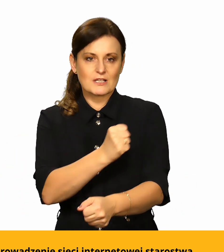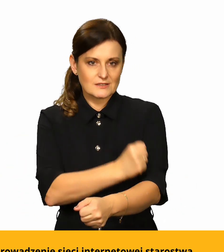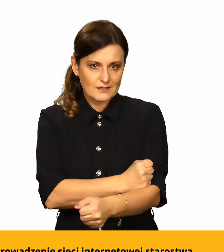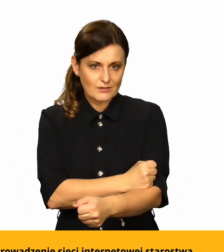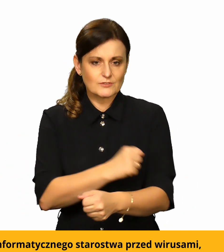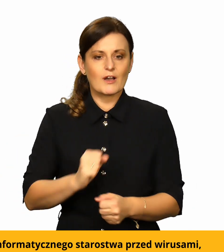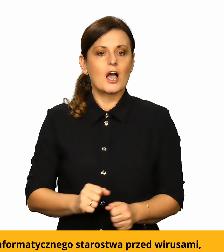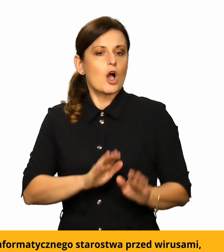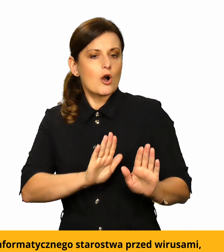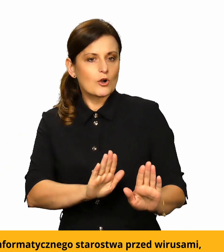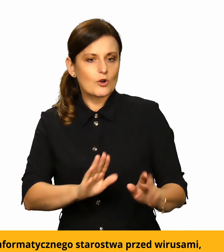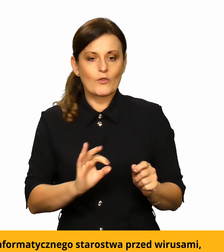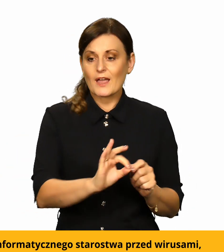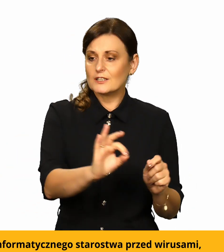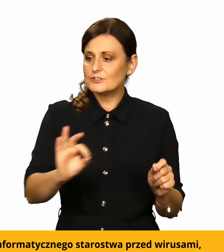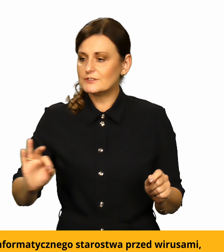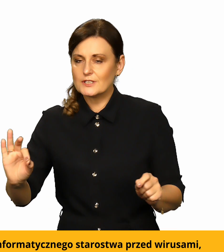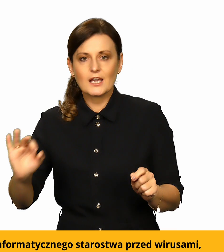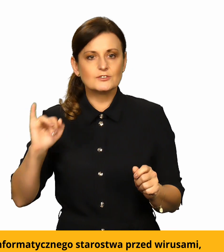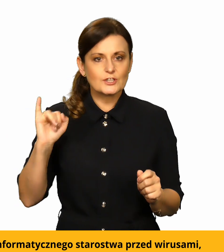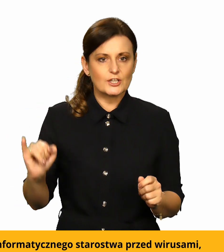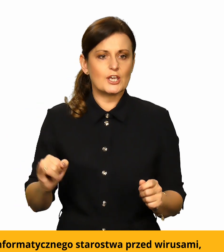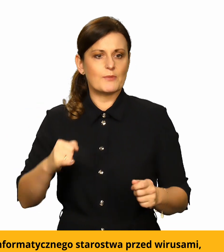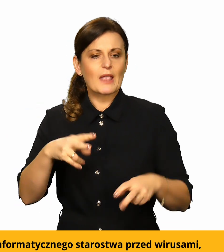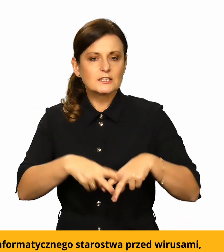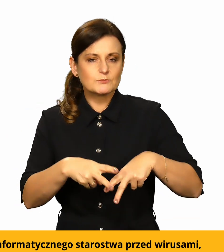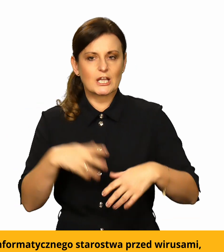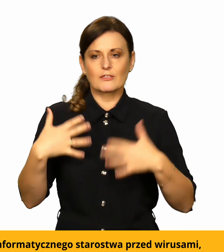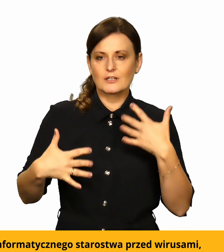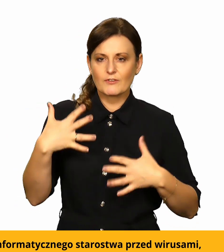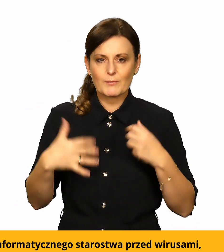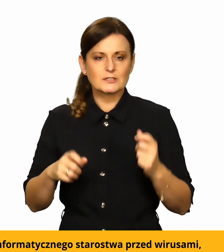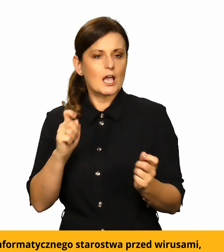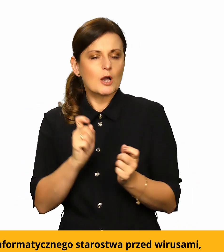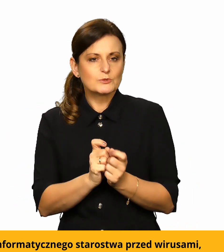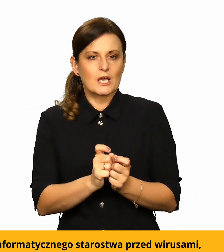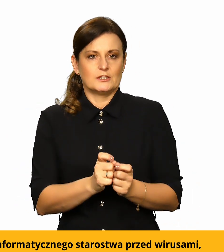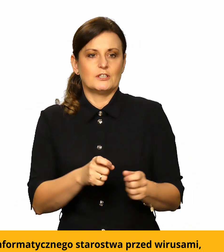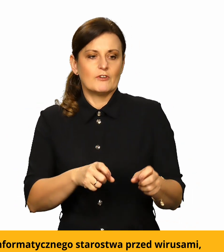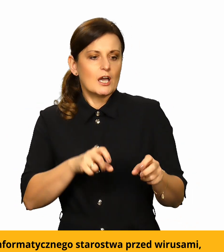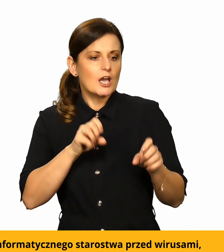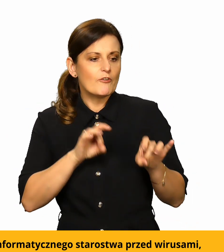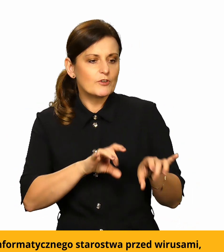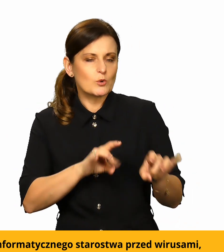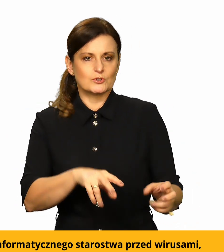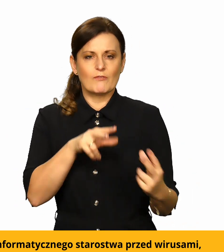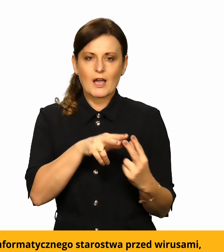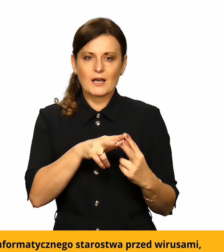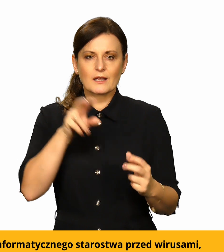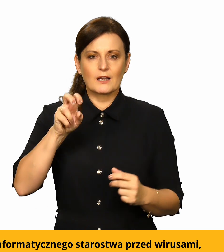ochrona sieci i sprzętu informatycznego starostwa przed wirusami, atakami hakerskimi i